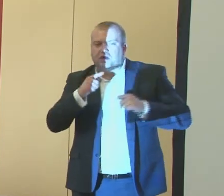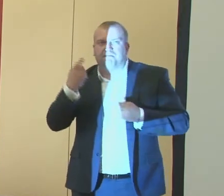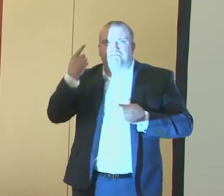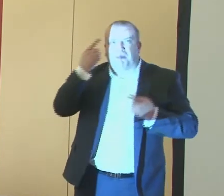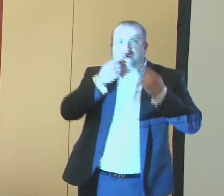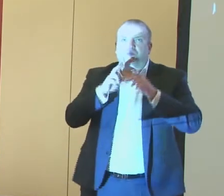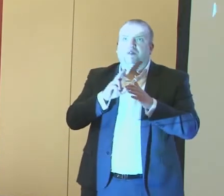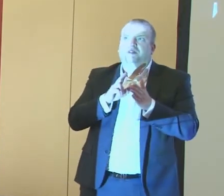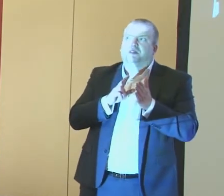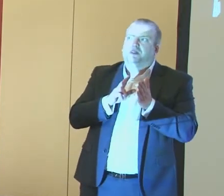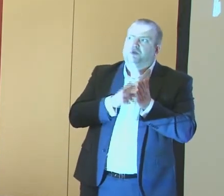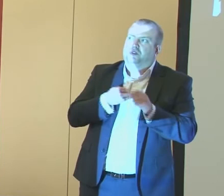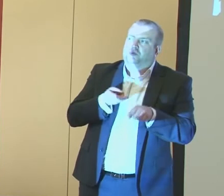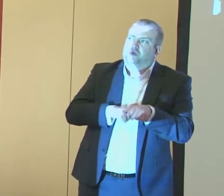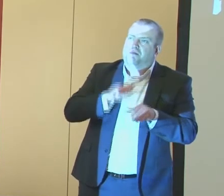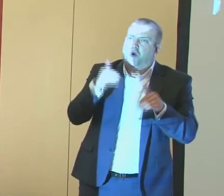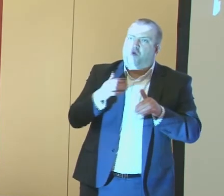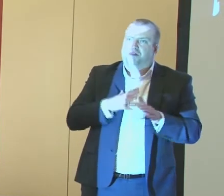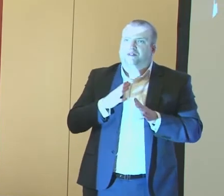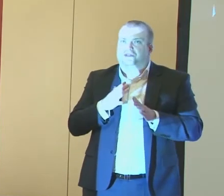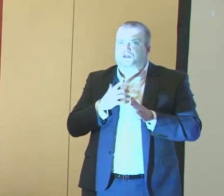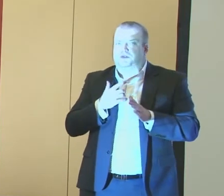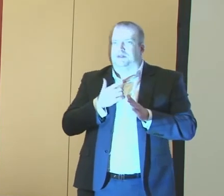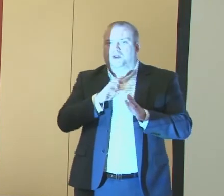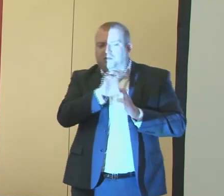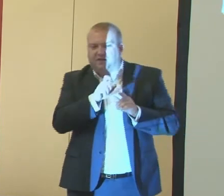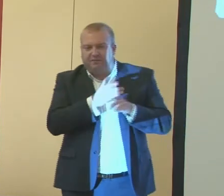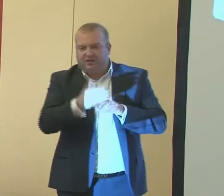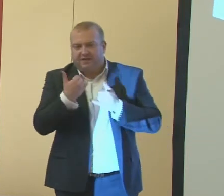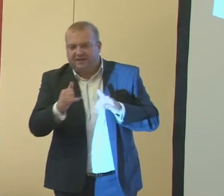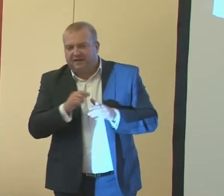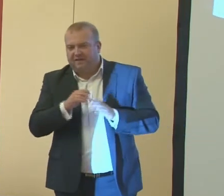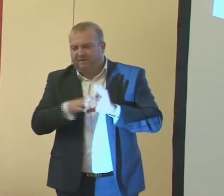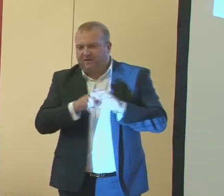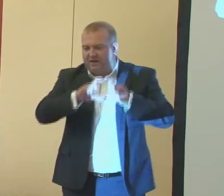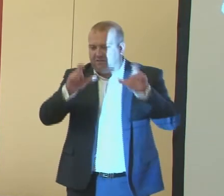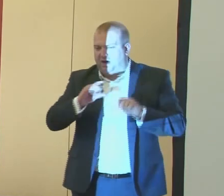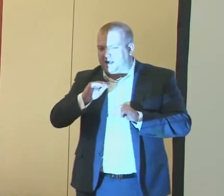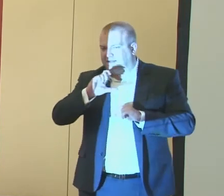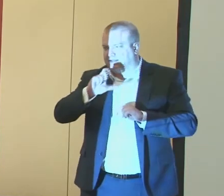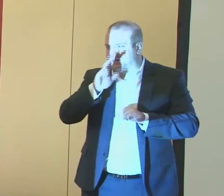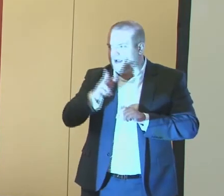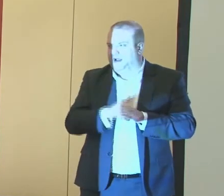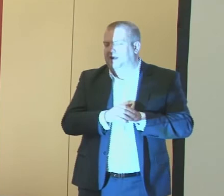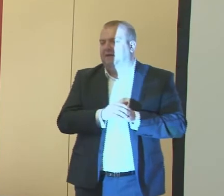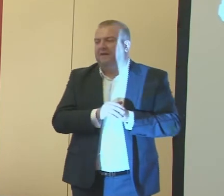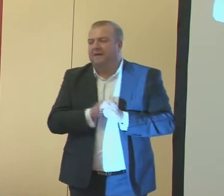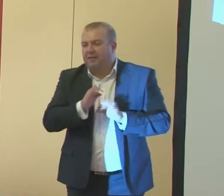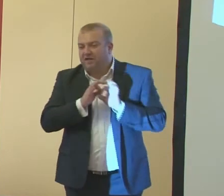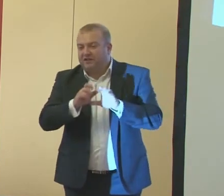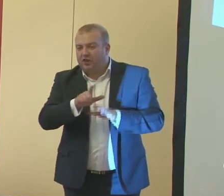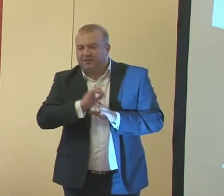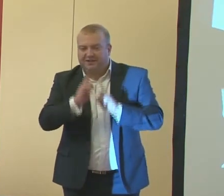nauczycieli, specjalistów, które mogą być obserwowane przez innych w ramach działań ECK, a prowadzonych przez nauczycieli